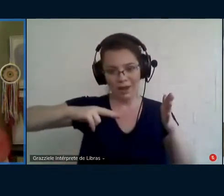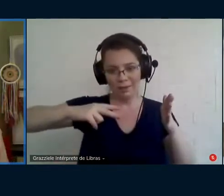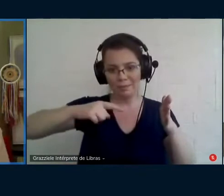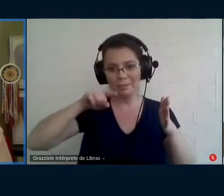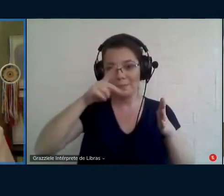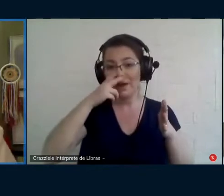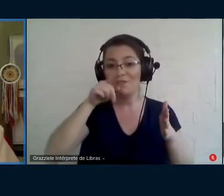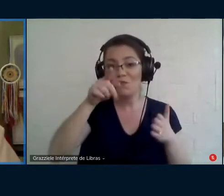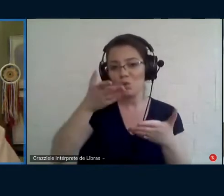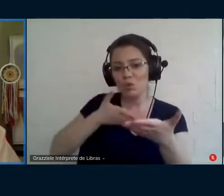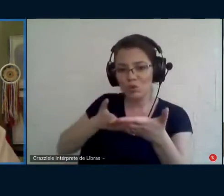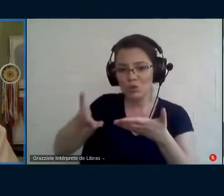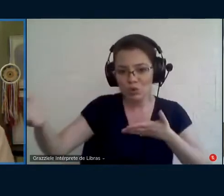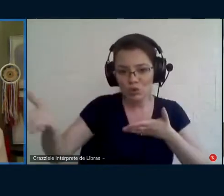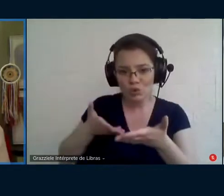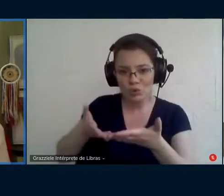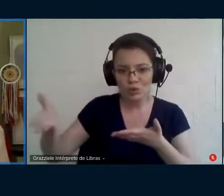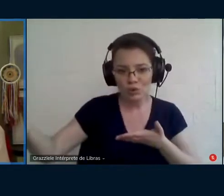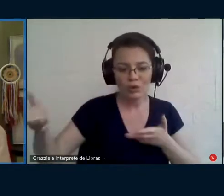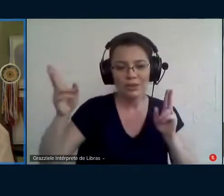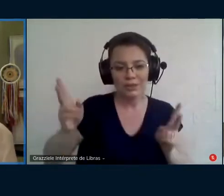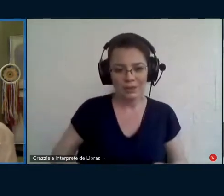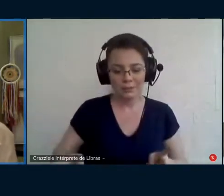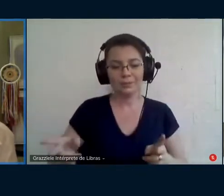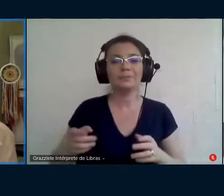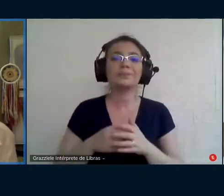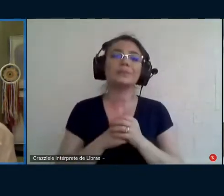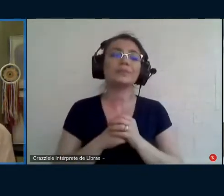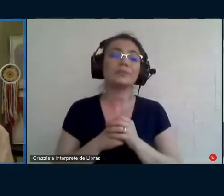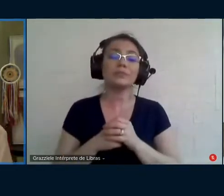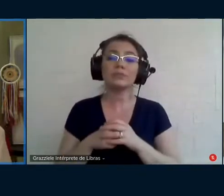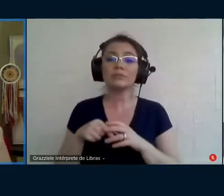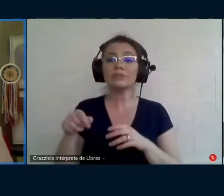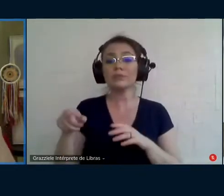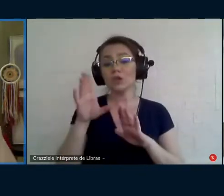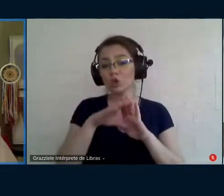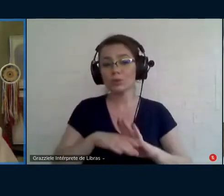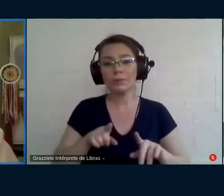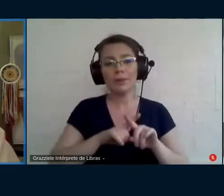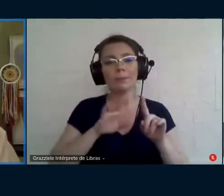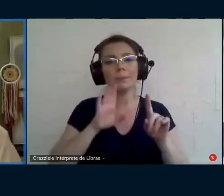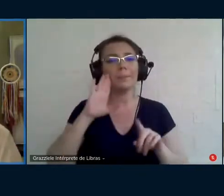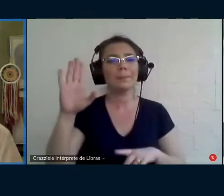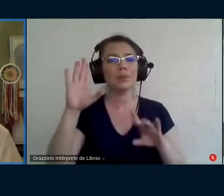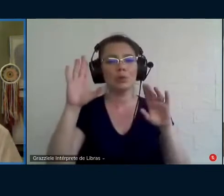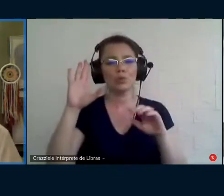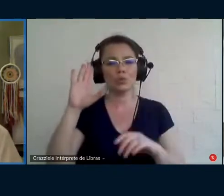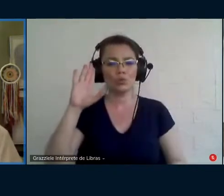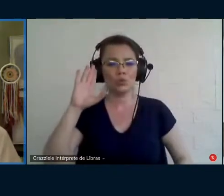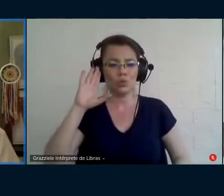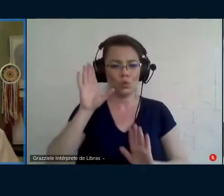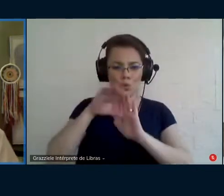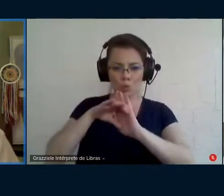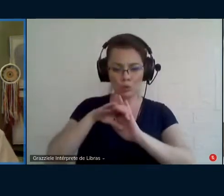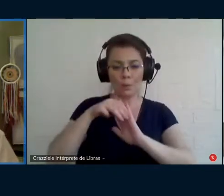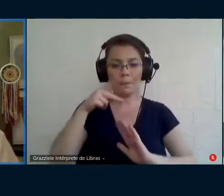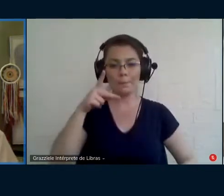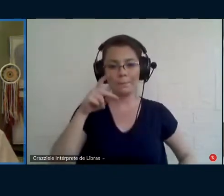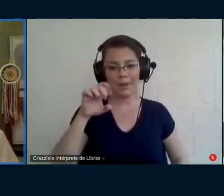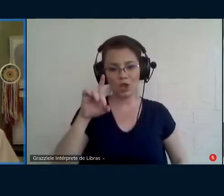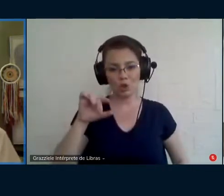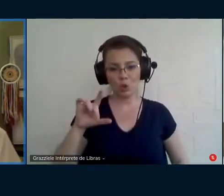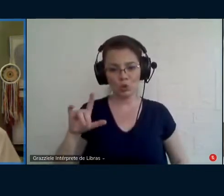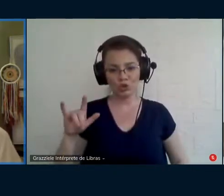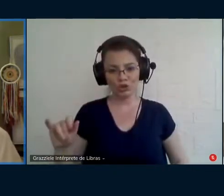é de acionar todos esses conceitos, mas especialmente o conceito da pedologia como o método lá na frente,